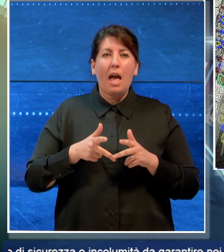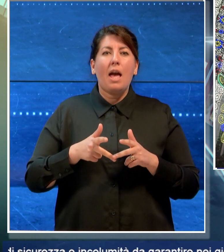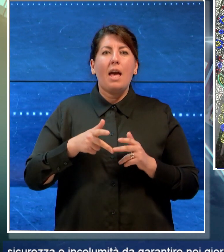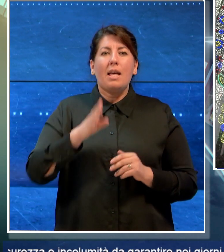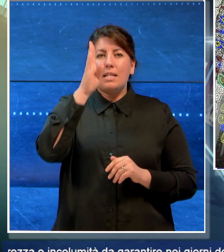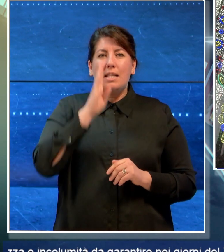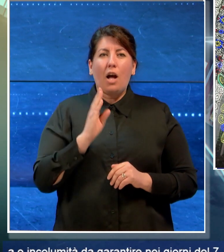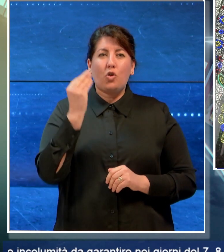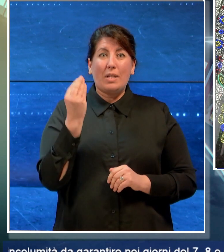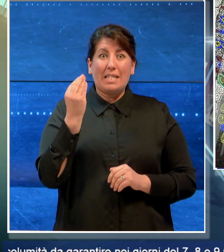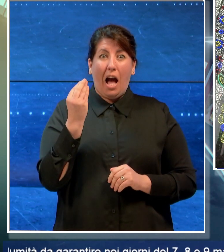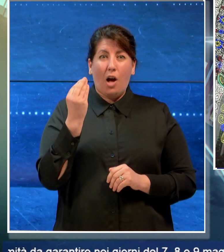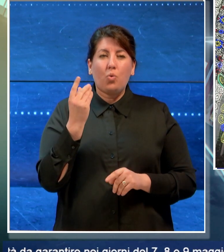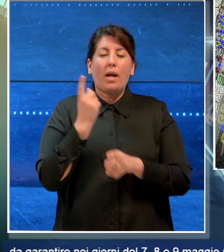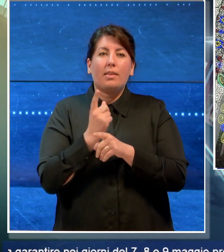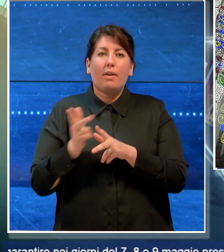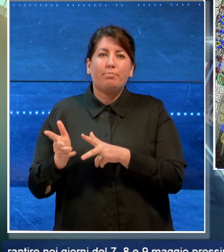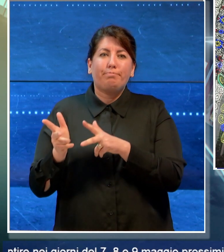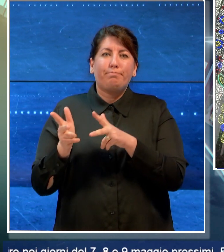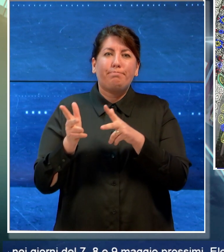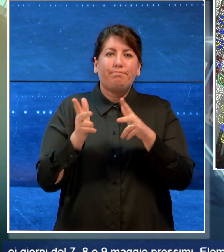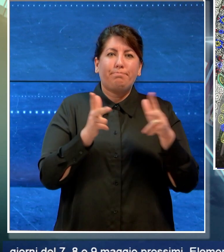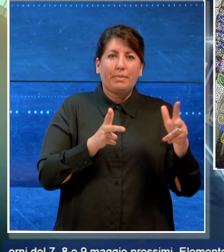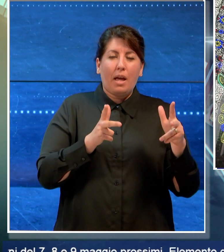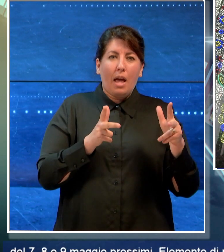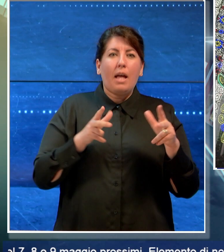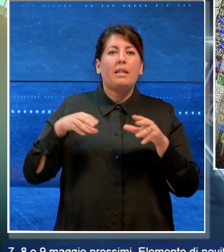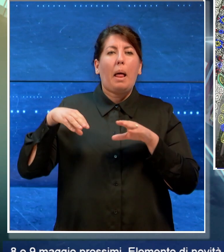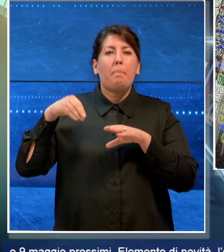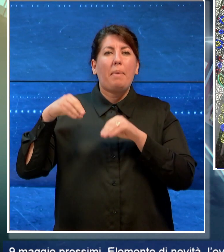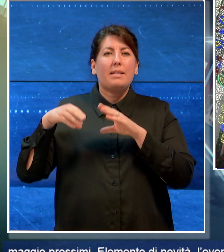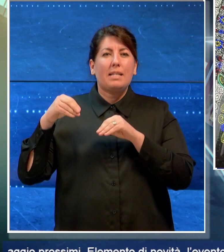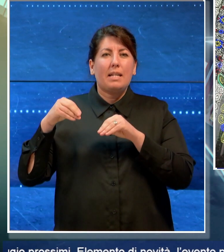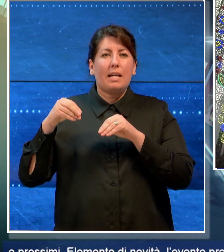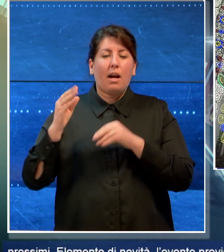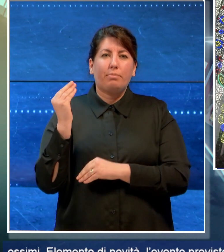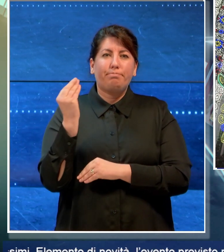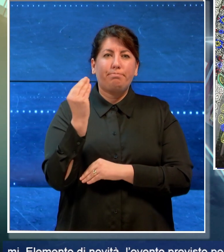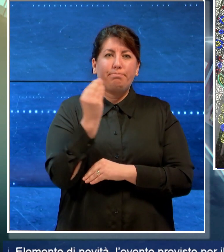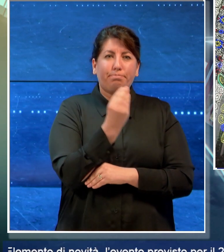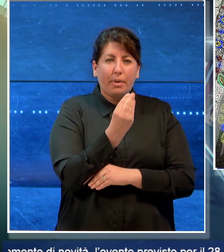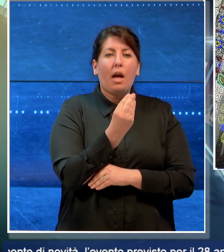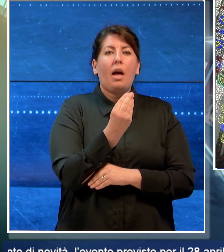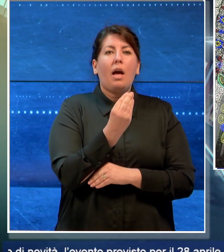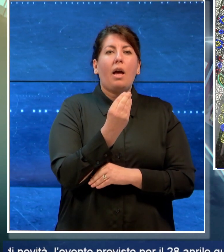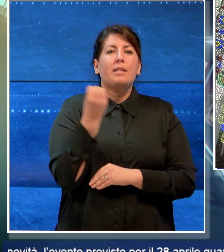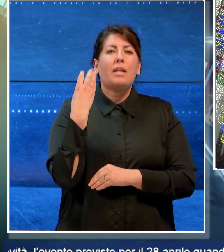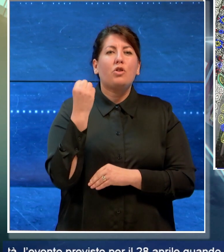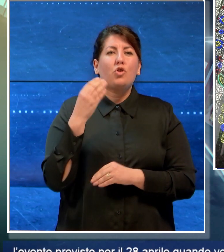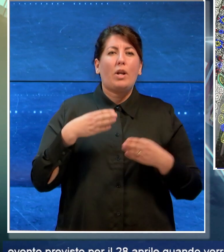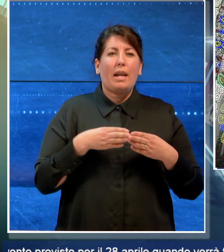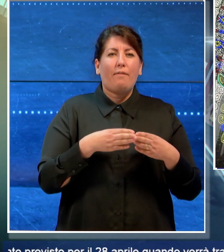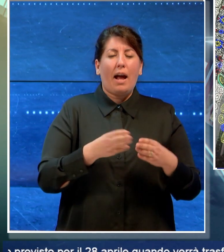Santo dalla Basilica alla Stazione Navale della Guardia di Finanza